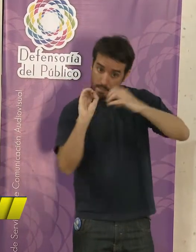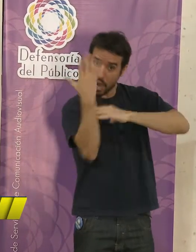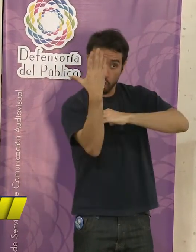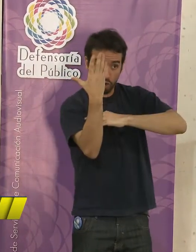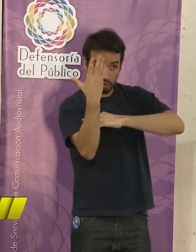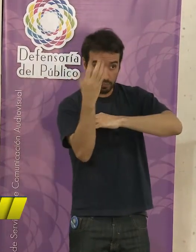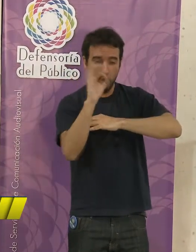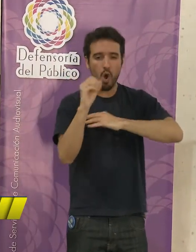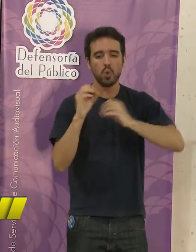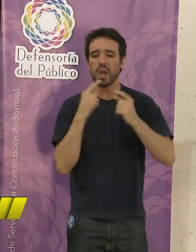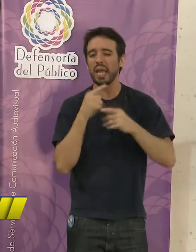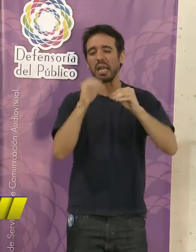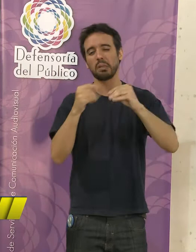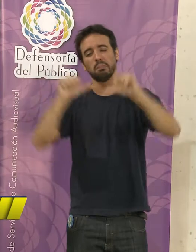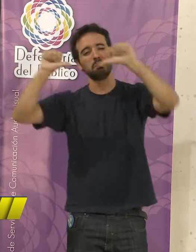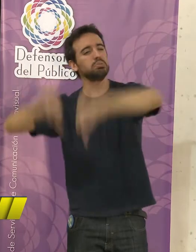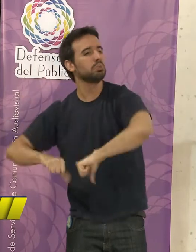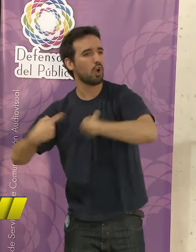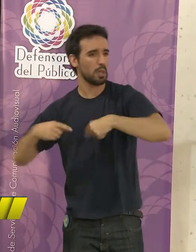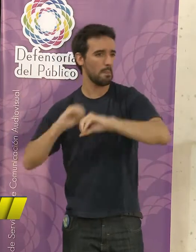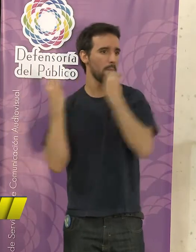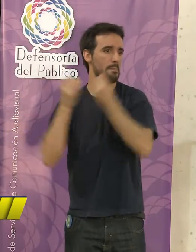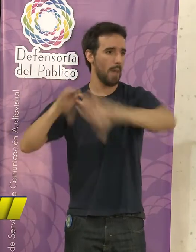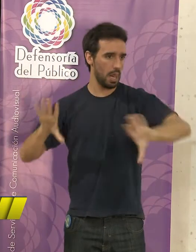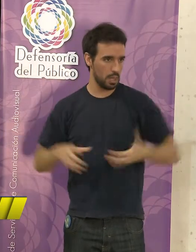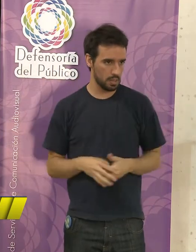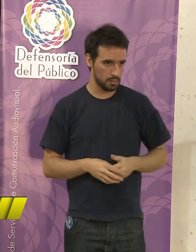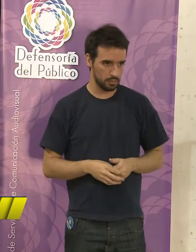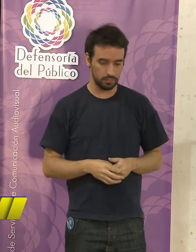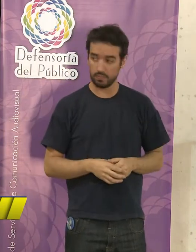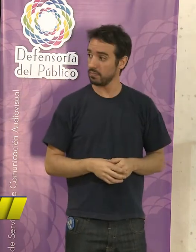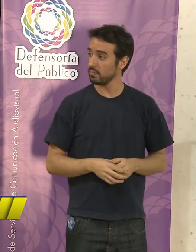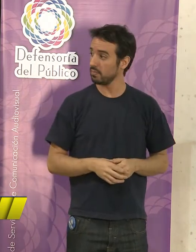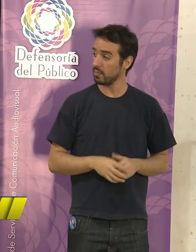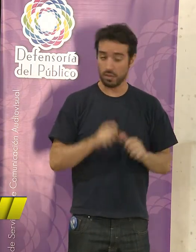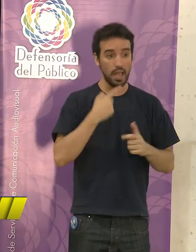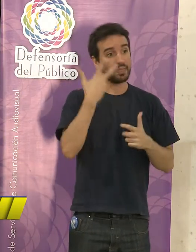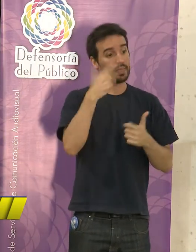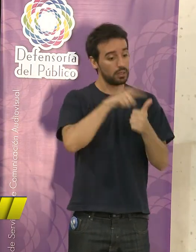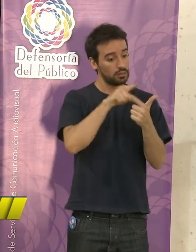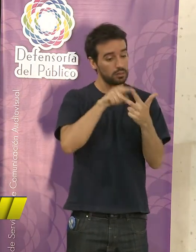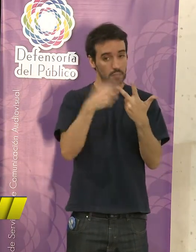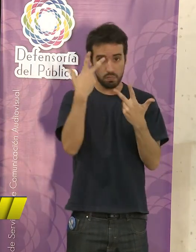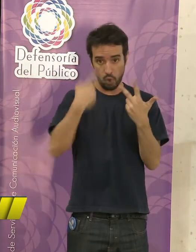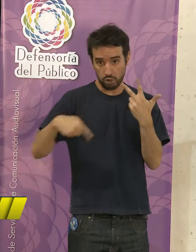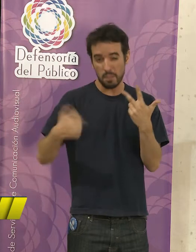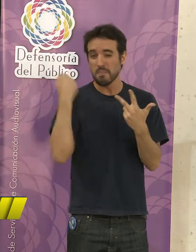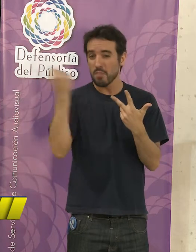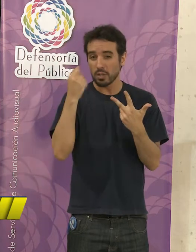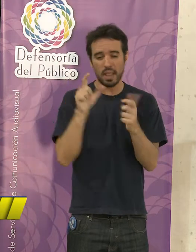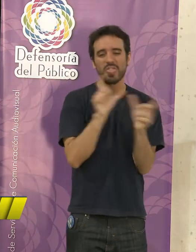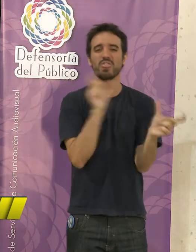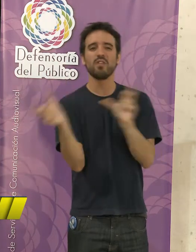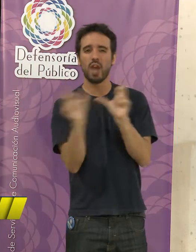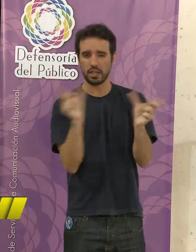destructiva. Hay tres puntos que son muy importantes para hacer esta